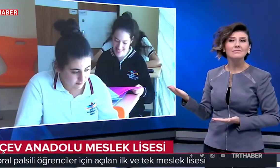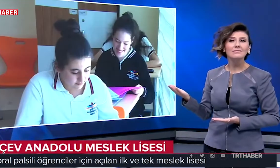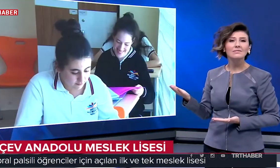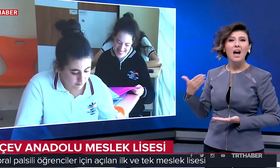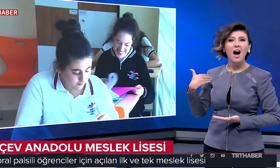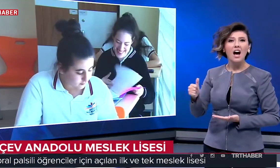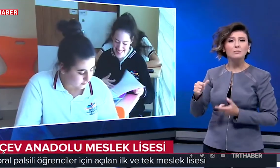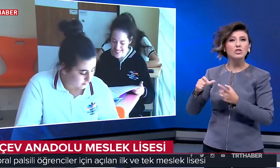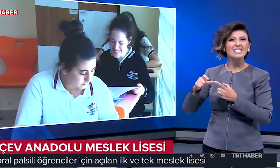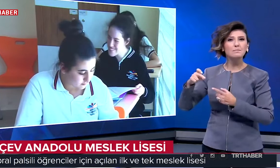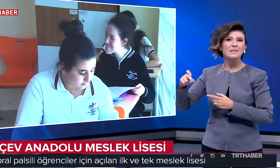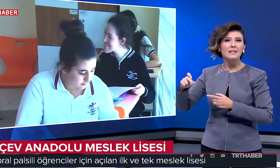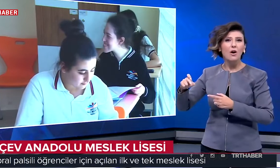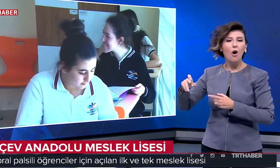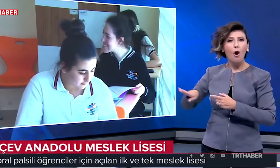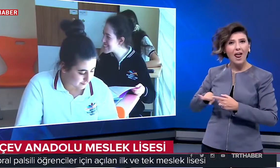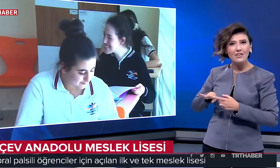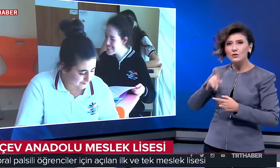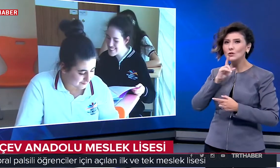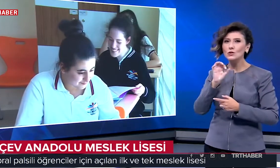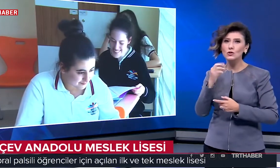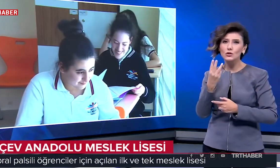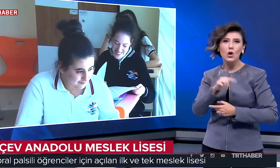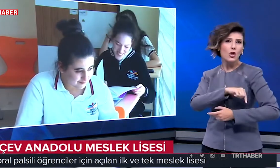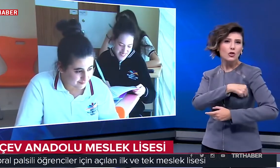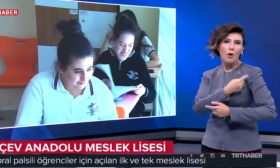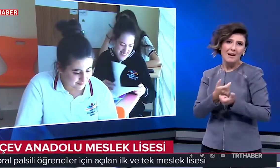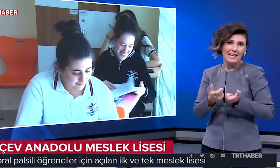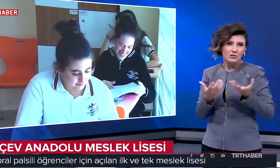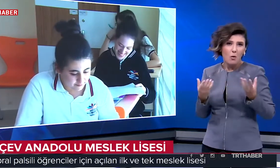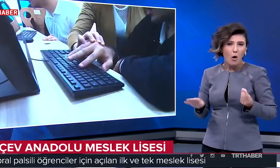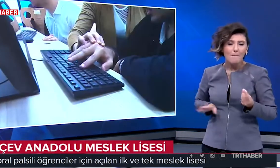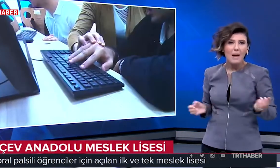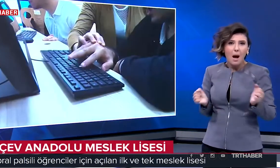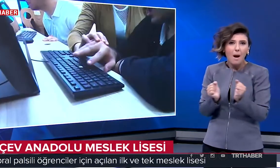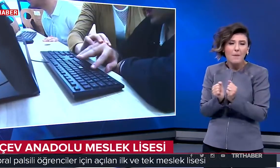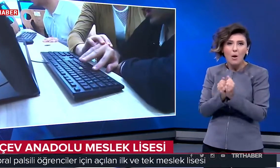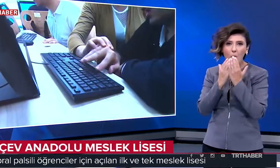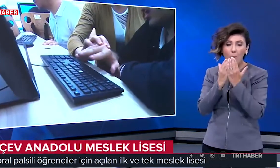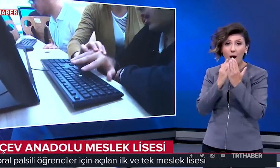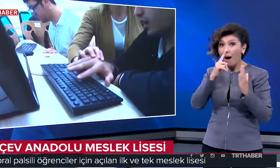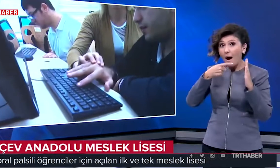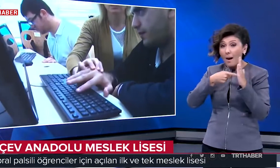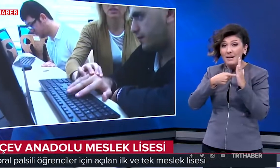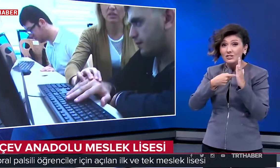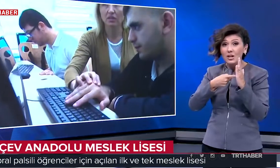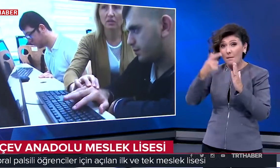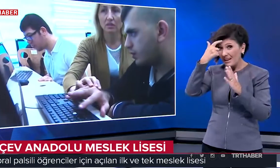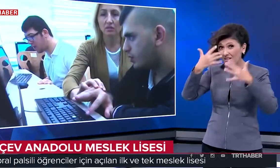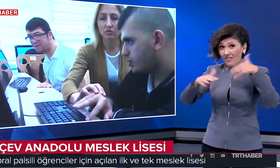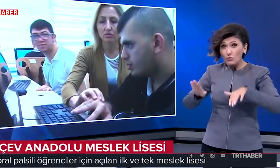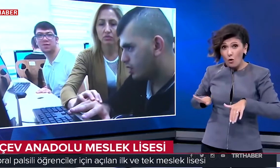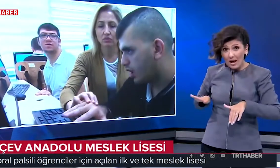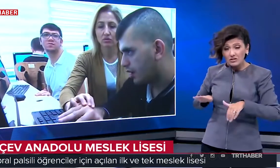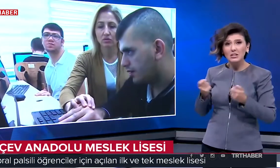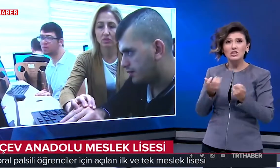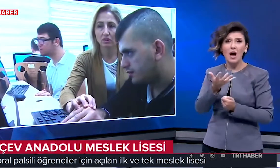60 serebral palsili öğrenciyle 103 normal gelişim gösteren öğrenci bir arada okuyor. Amaç serebral palsili öğrencilere istihdam sağlamak.